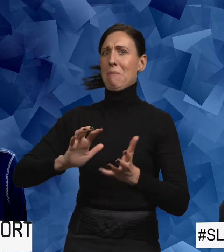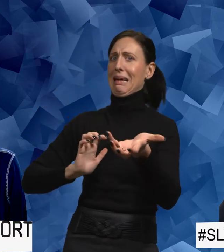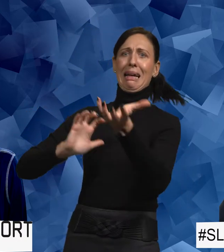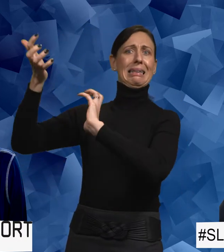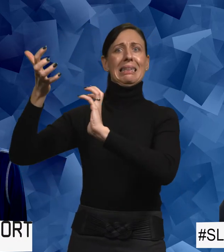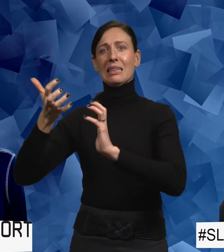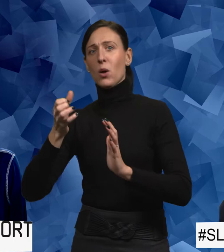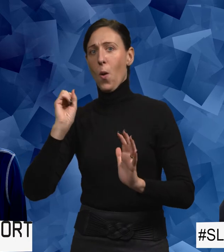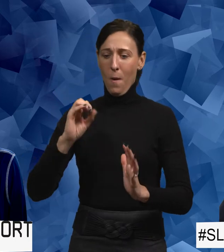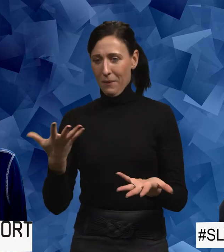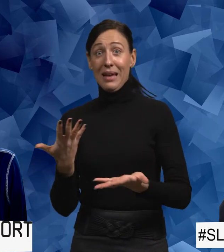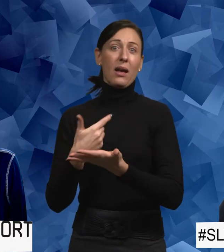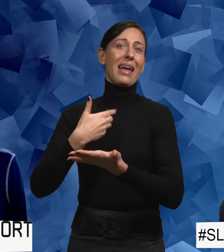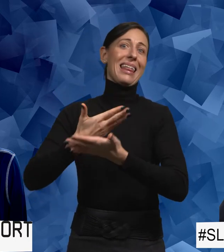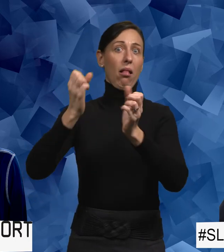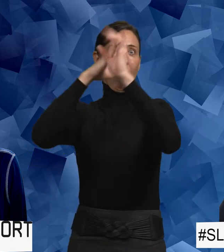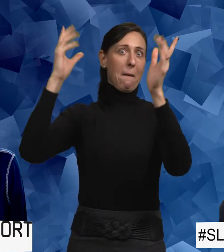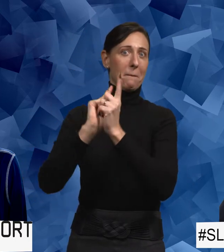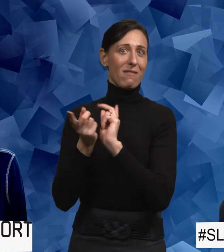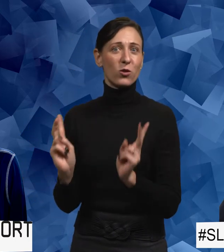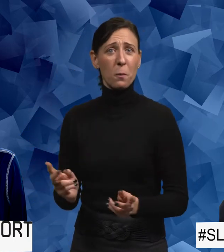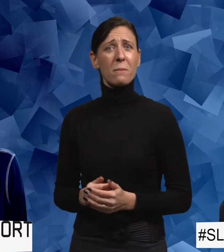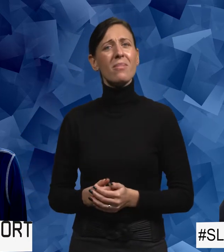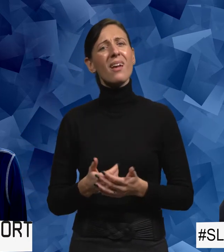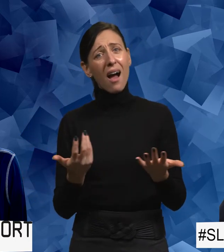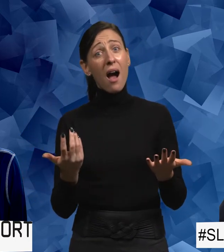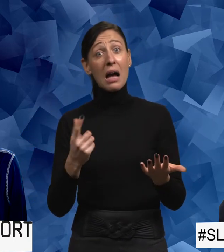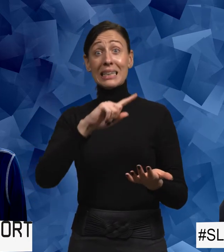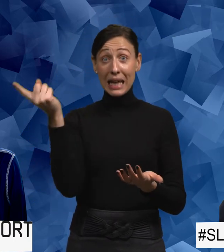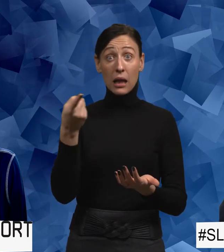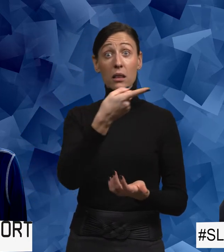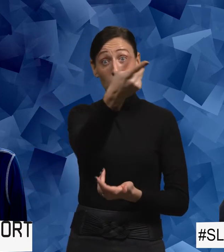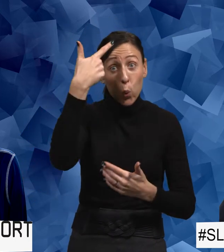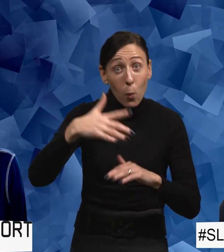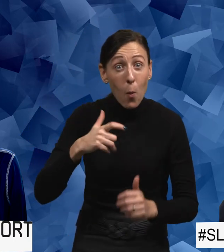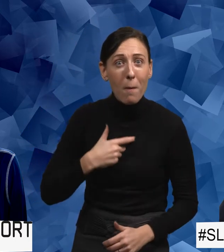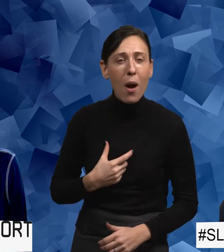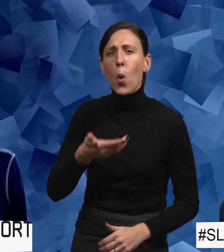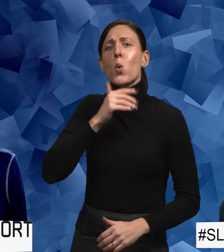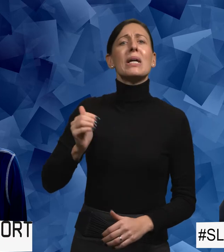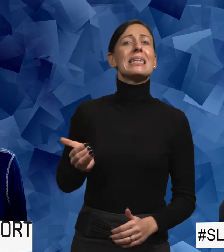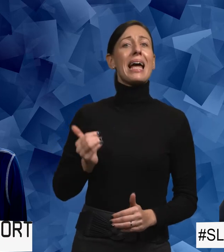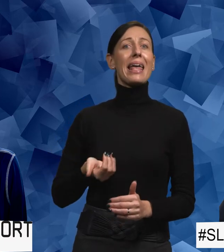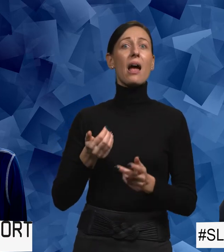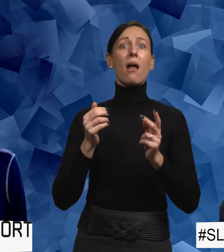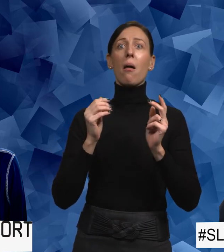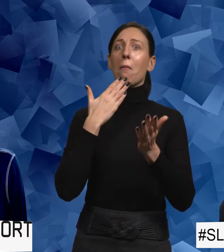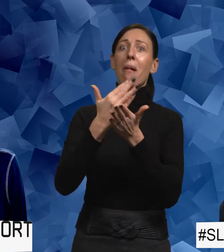kris och inte går som jag hade tänkt mig. Och sen ska du bli trodd. En ung tjej berättade i ett material där också Maria var